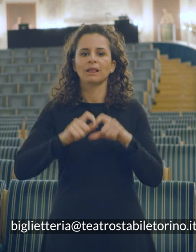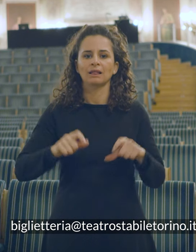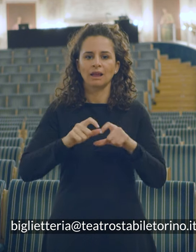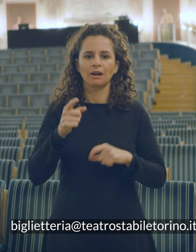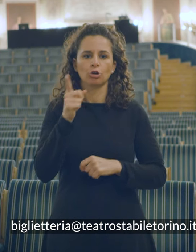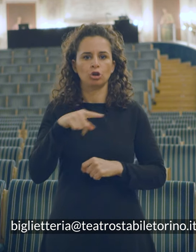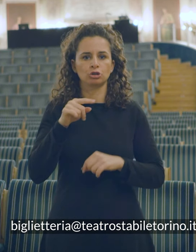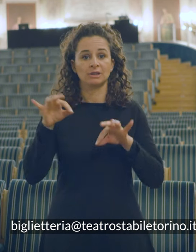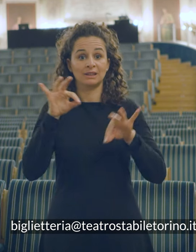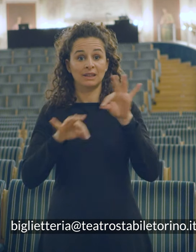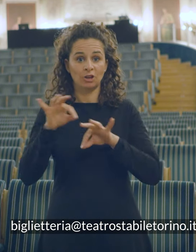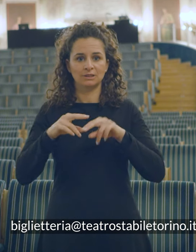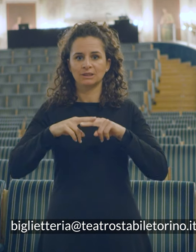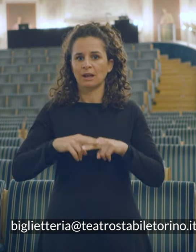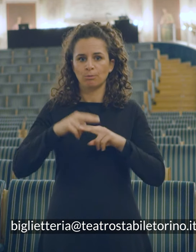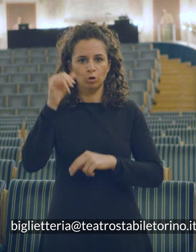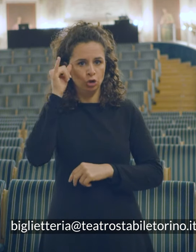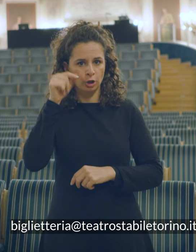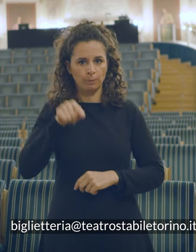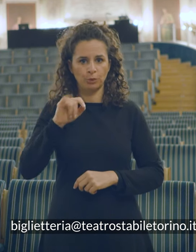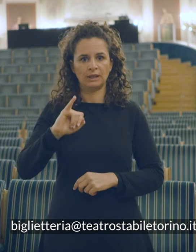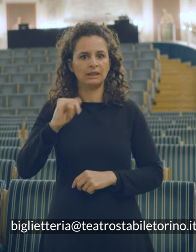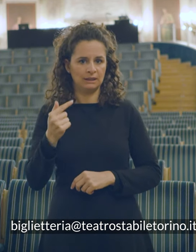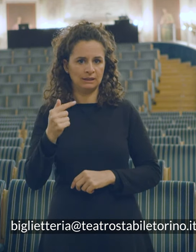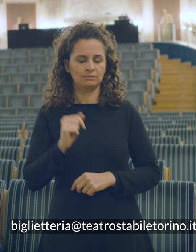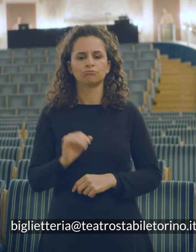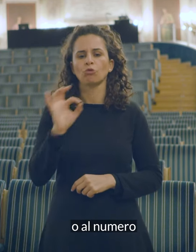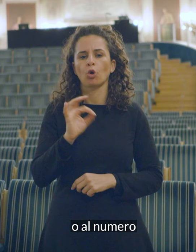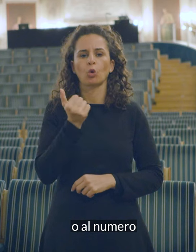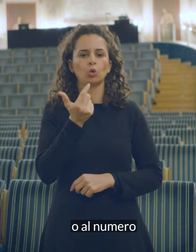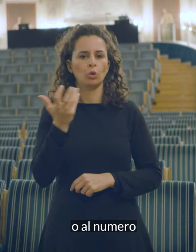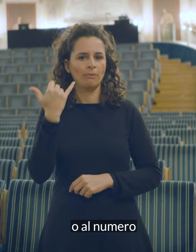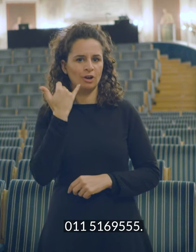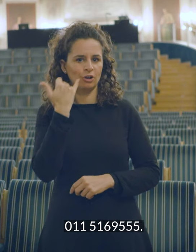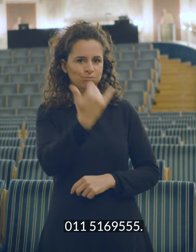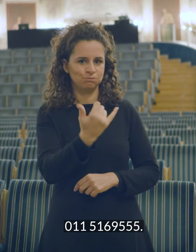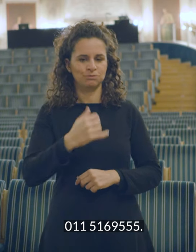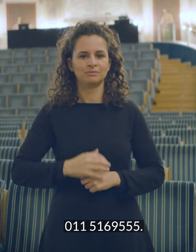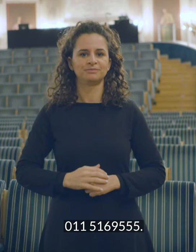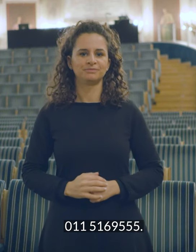-chiocciolateatrostabiletorino.it o al numero 011